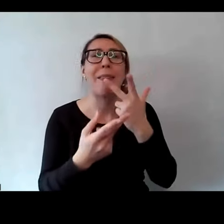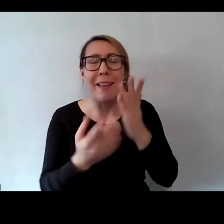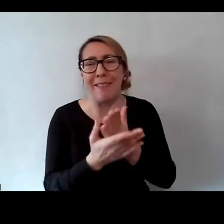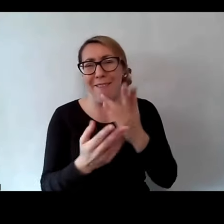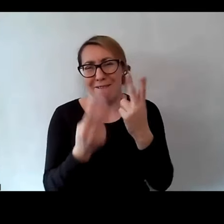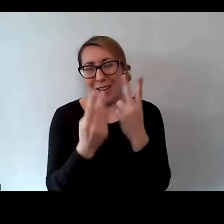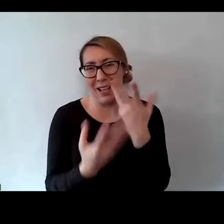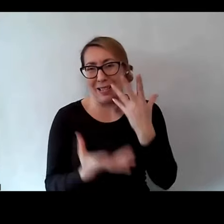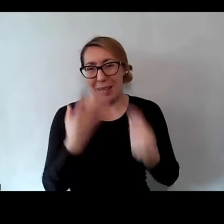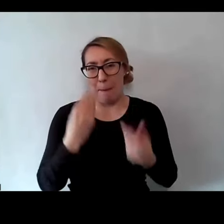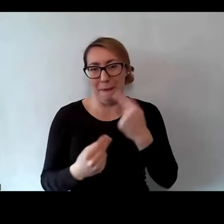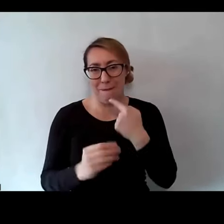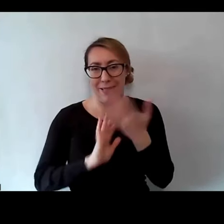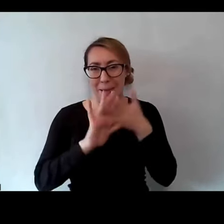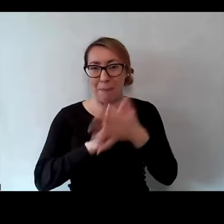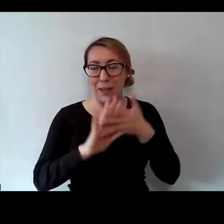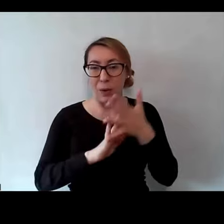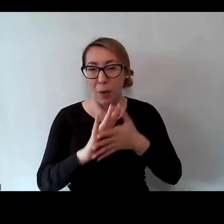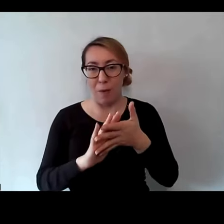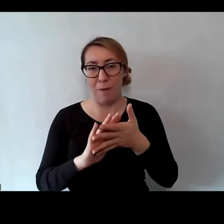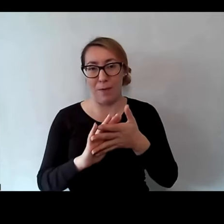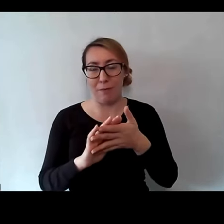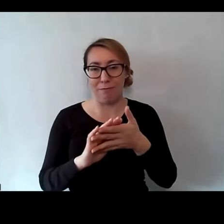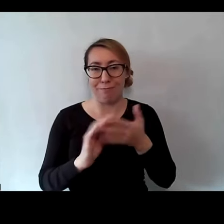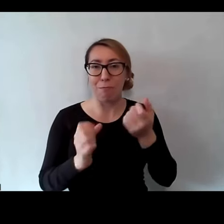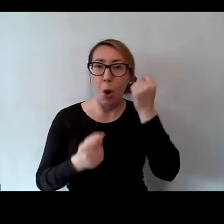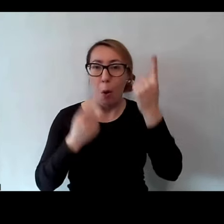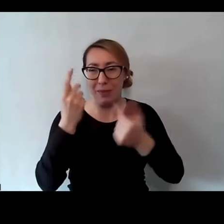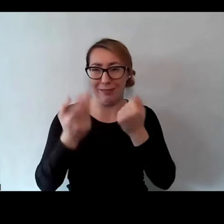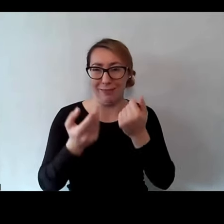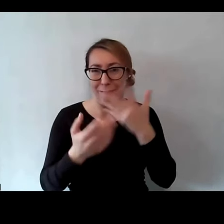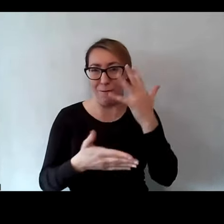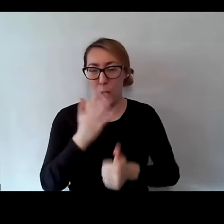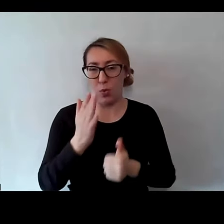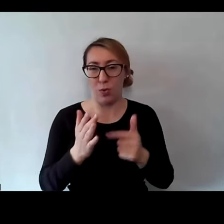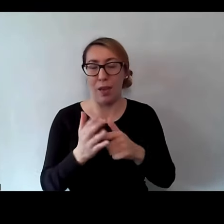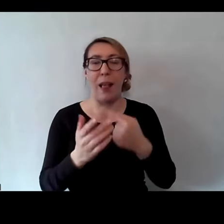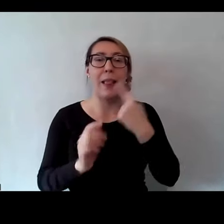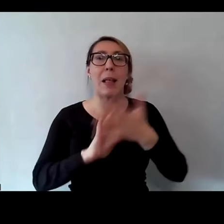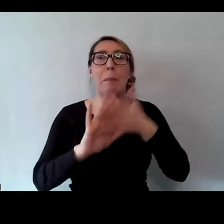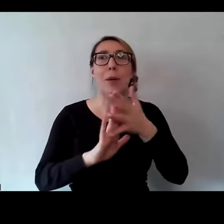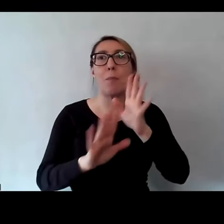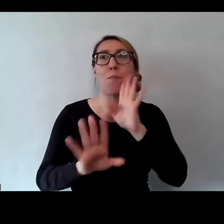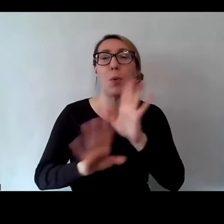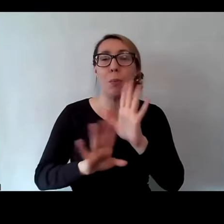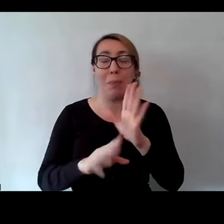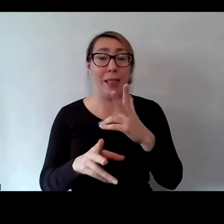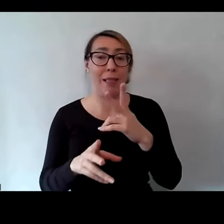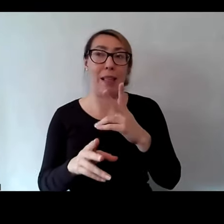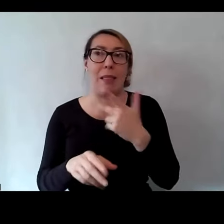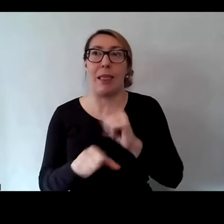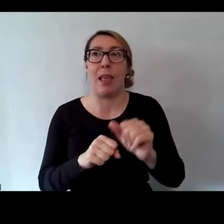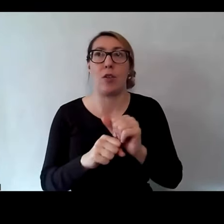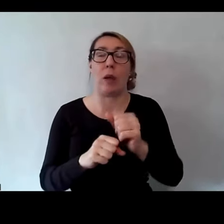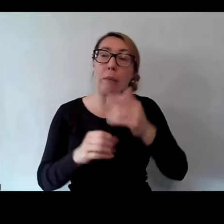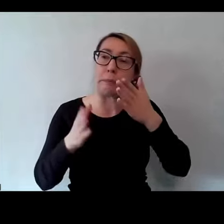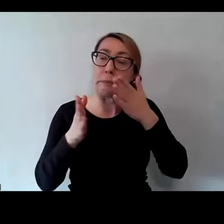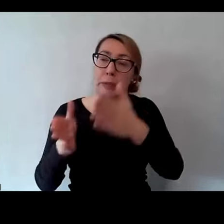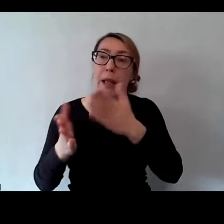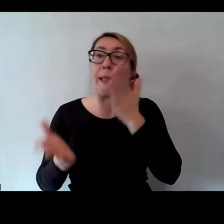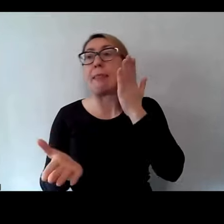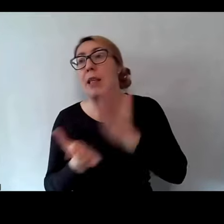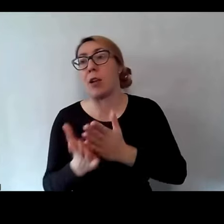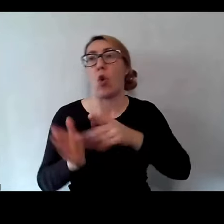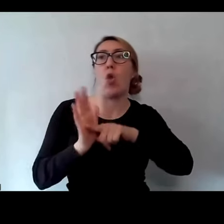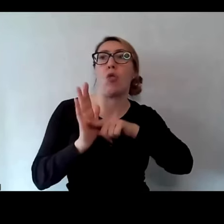bawią językiem migowym, bawią się konwencjom, traktując język migowy jako nie coś dedykowanemu ludziom